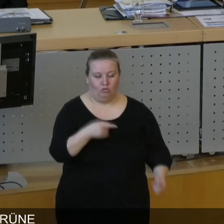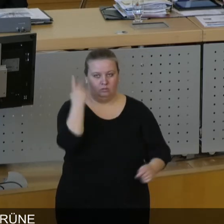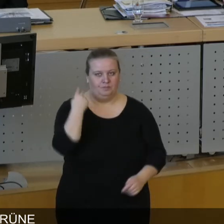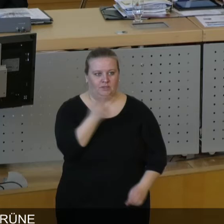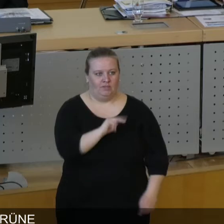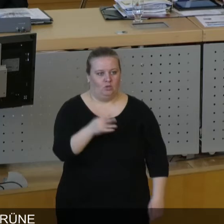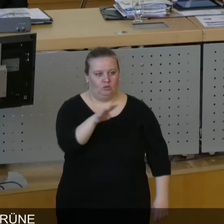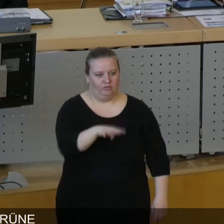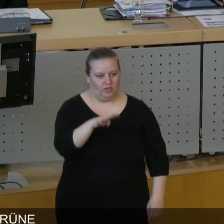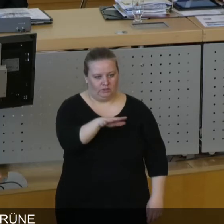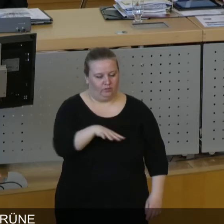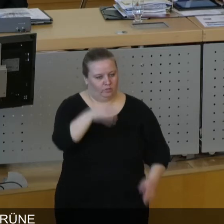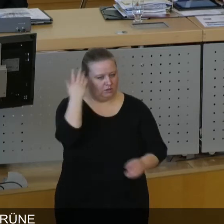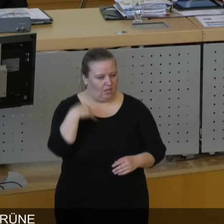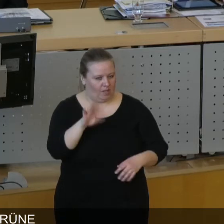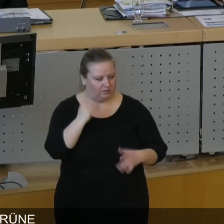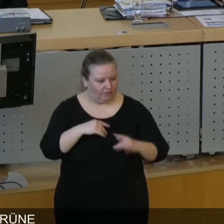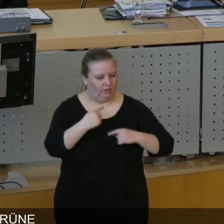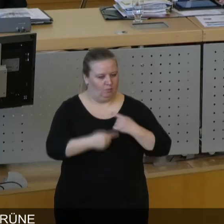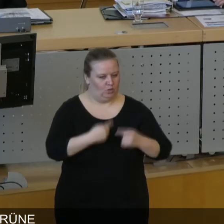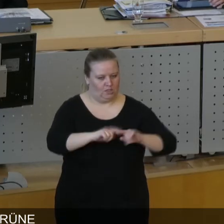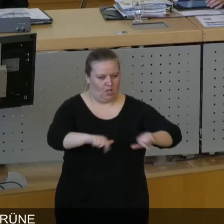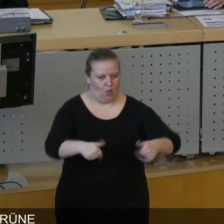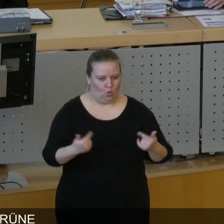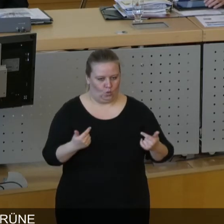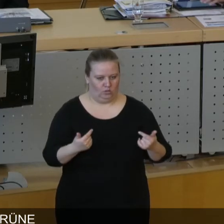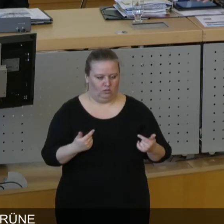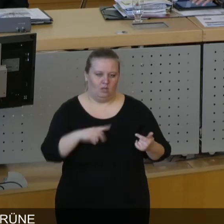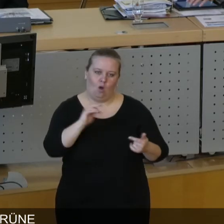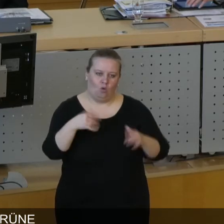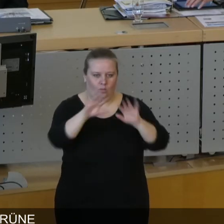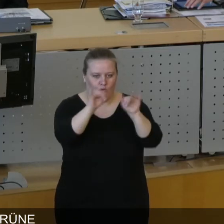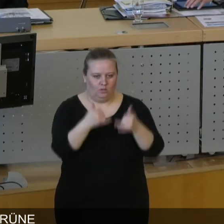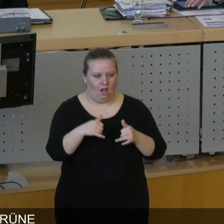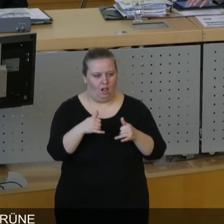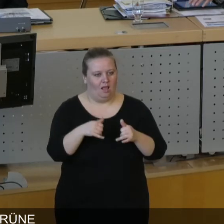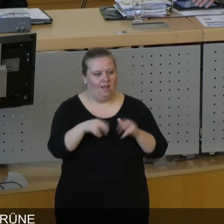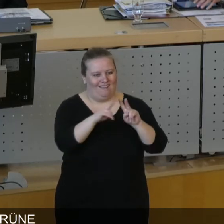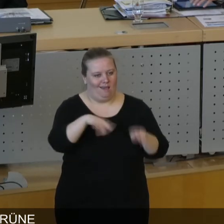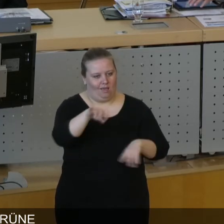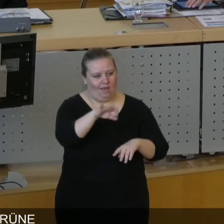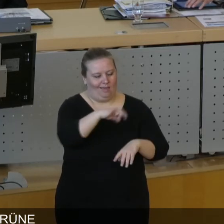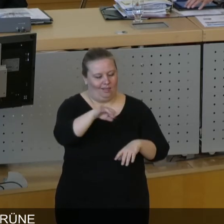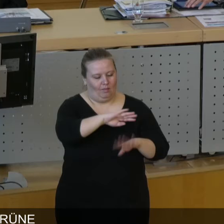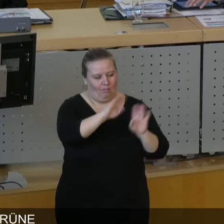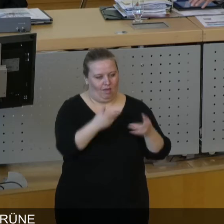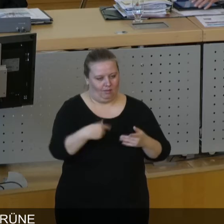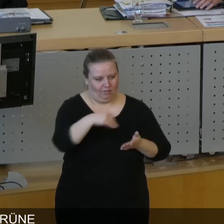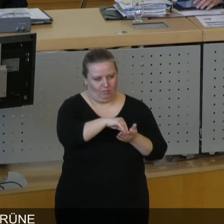im Jahre 2014, 2015, als wir in dem Prozess gestartet sind, auch an dem Modell der Stadt Heidelberg orientiert.